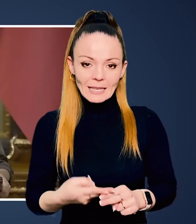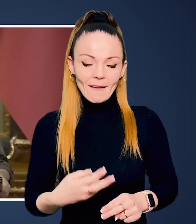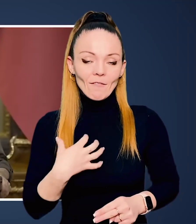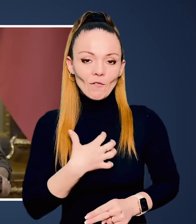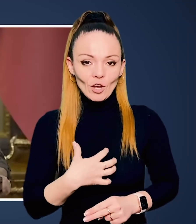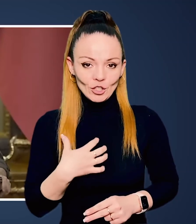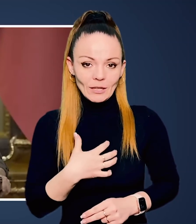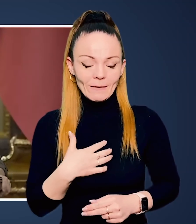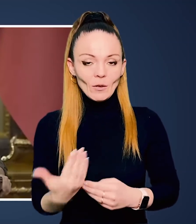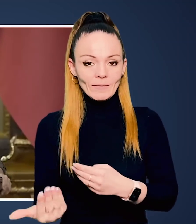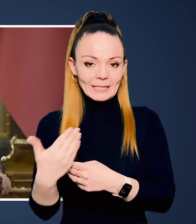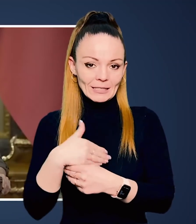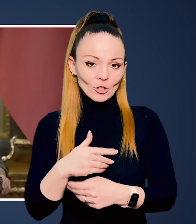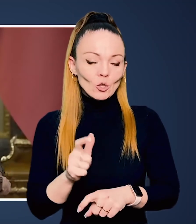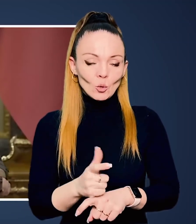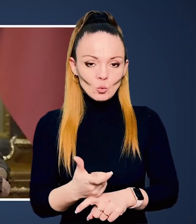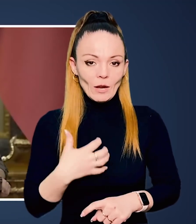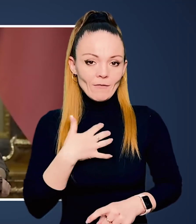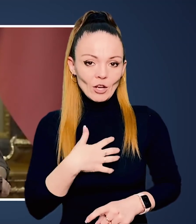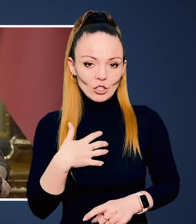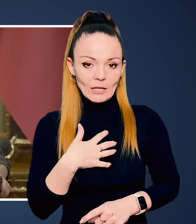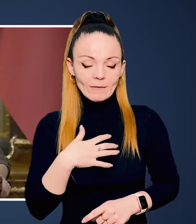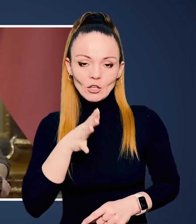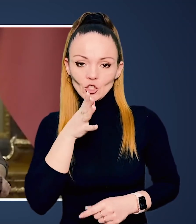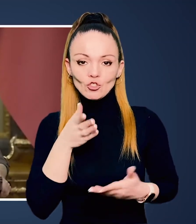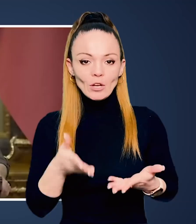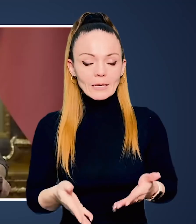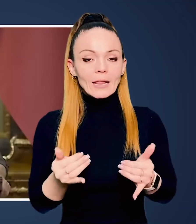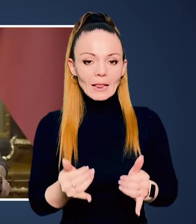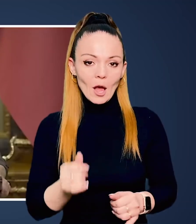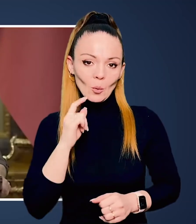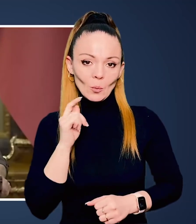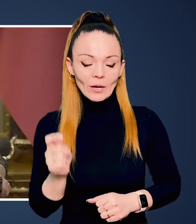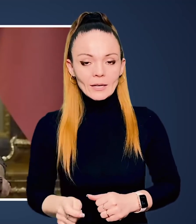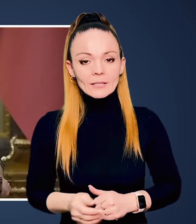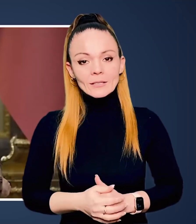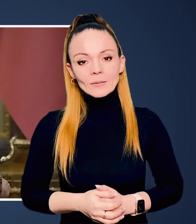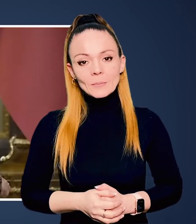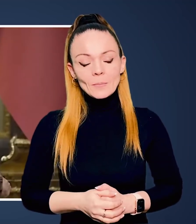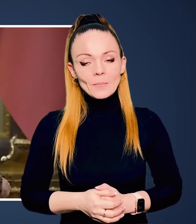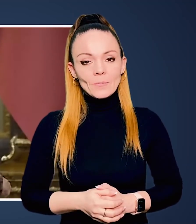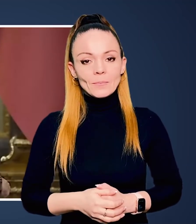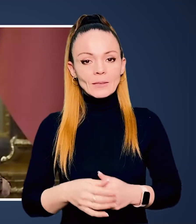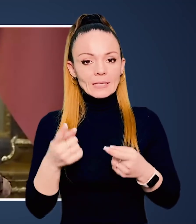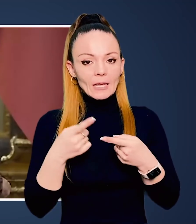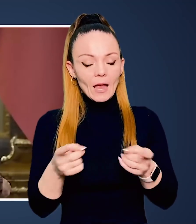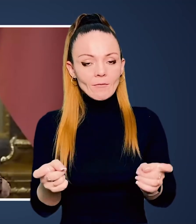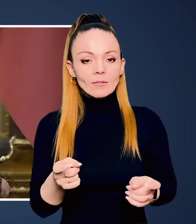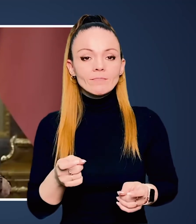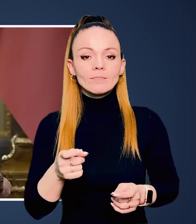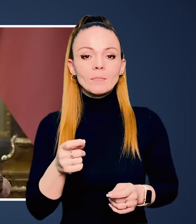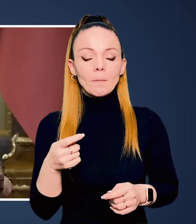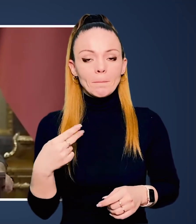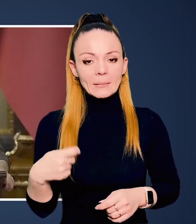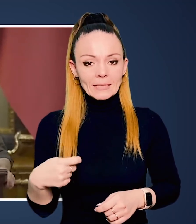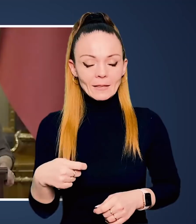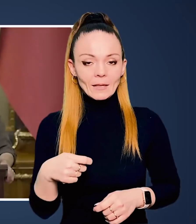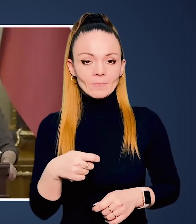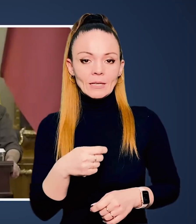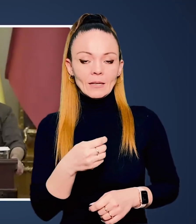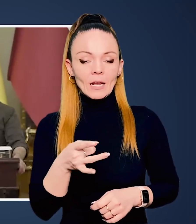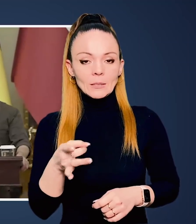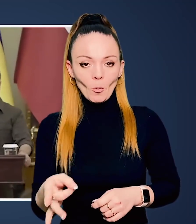за цей важливий візит в дуже важливий час для України. Заява президента Республіки